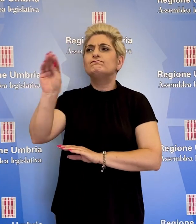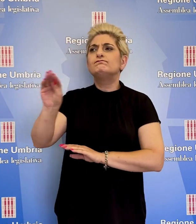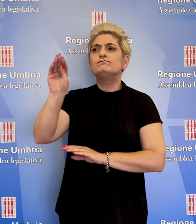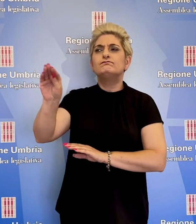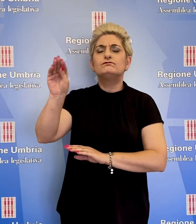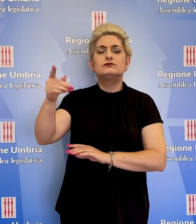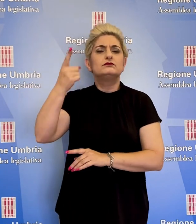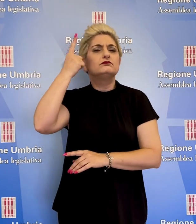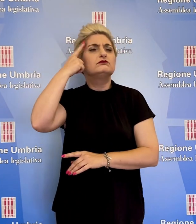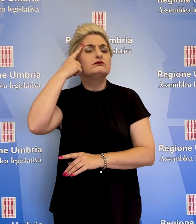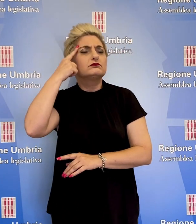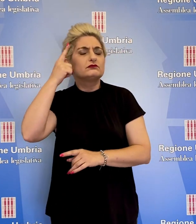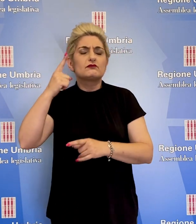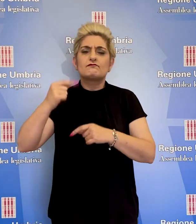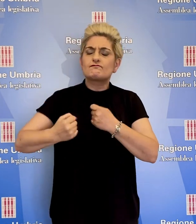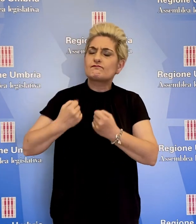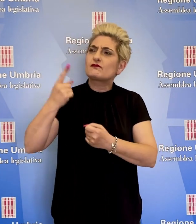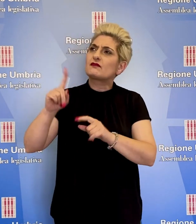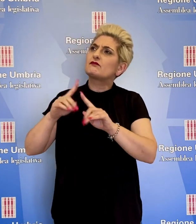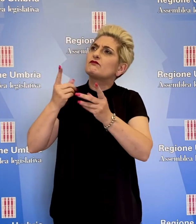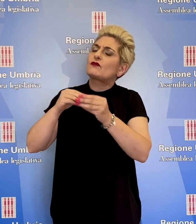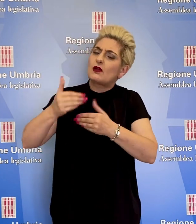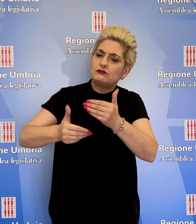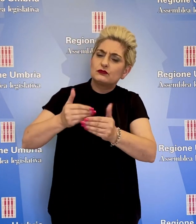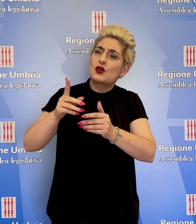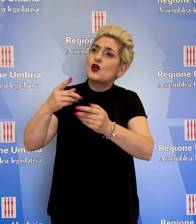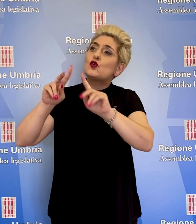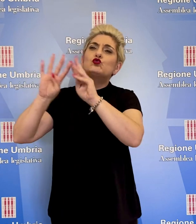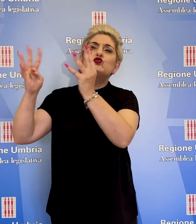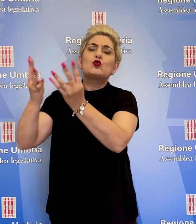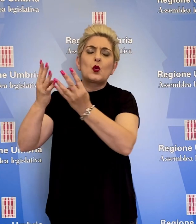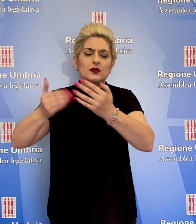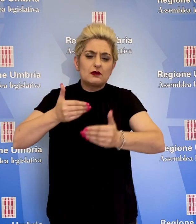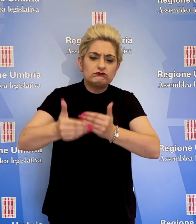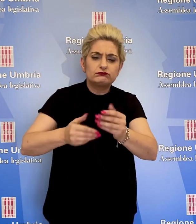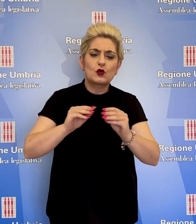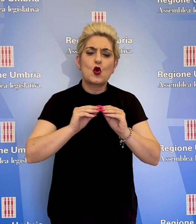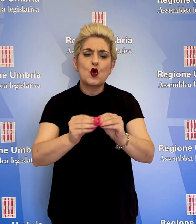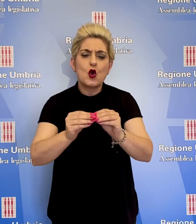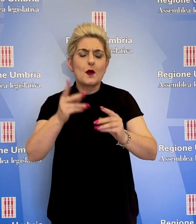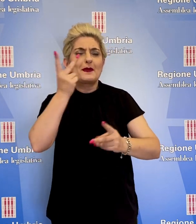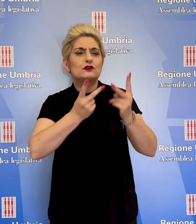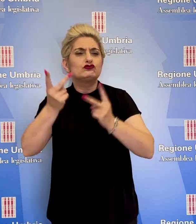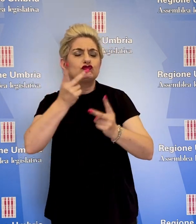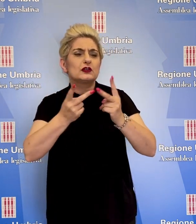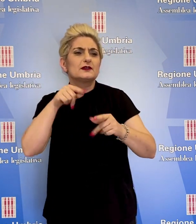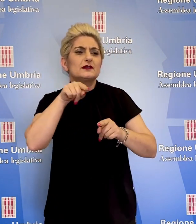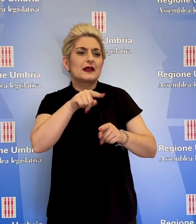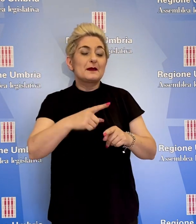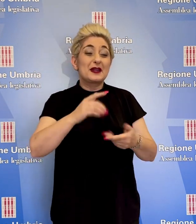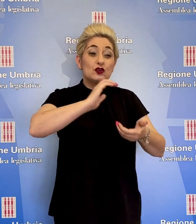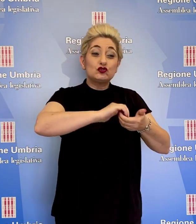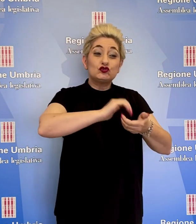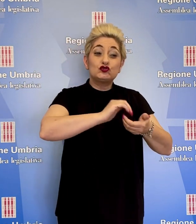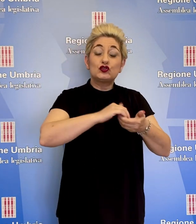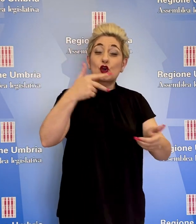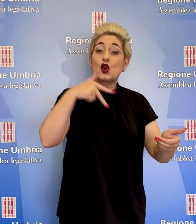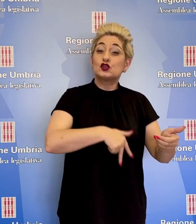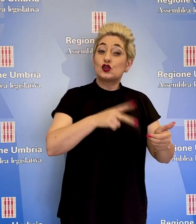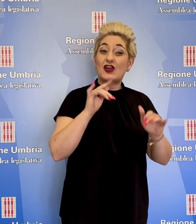Luca Coletto per sapere quali azioni intende intraprendere la Giunta per evitare la chiusura dei circoli sociali e